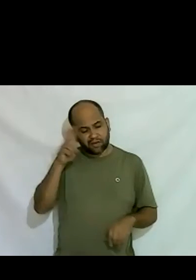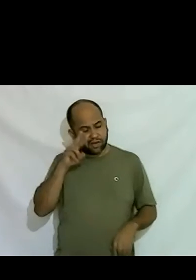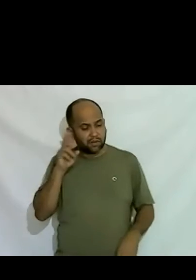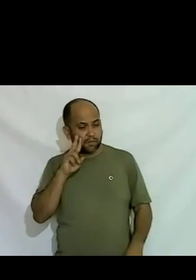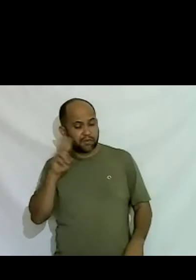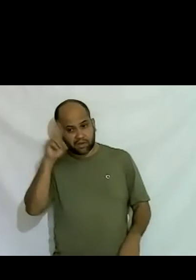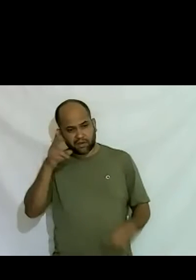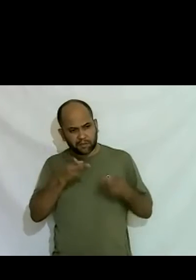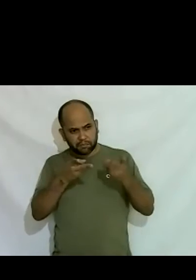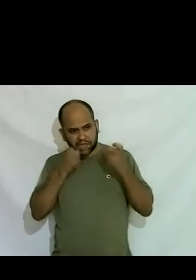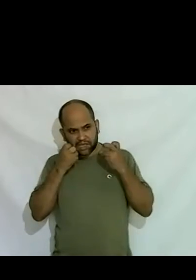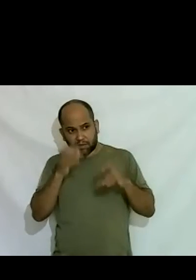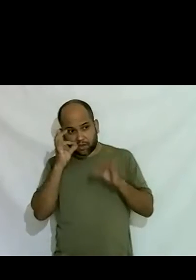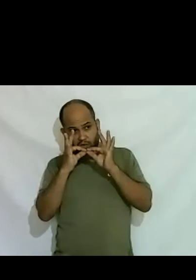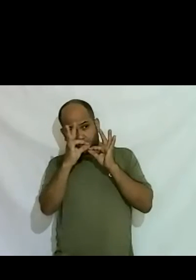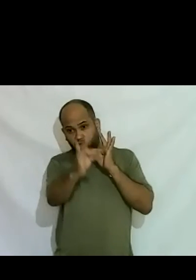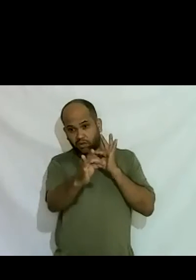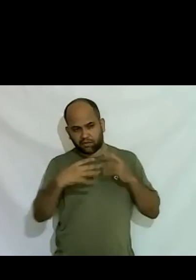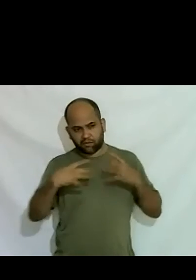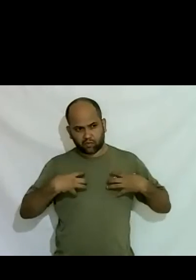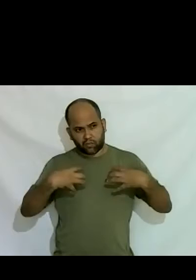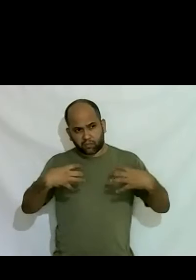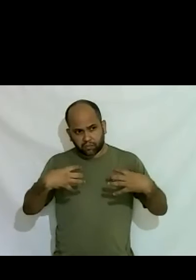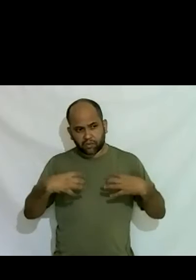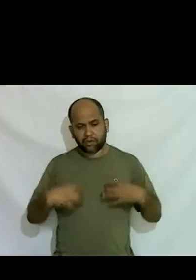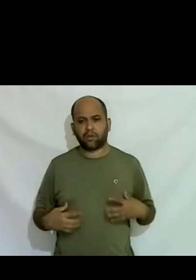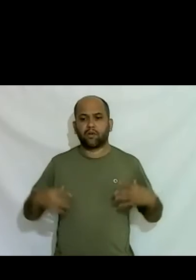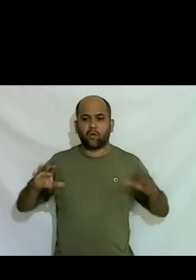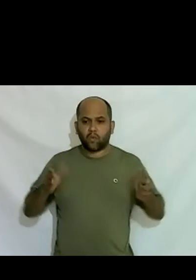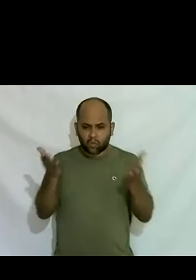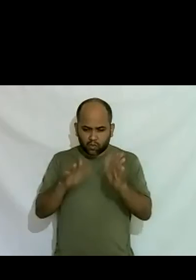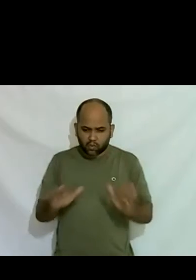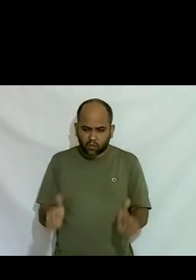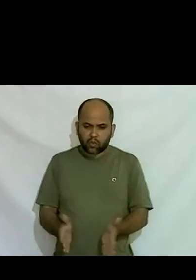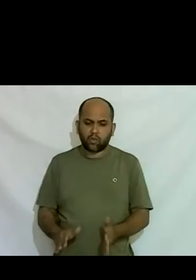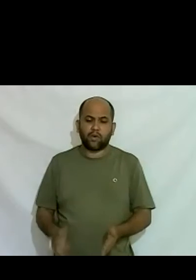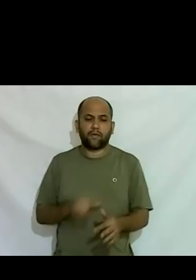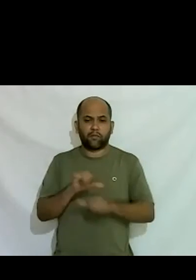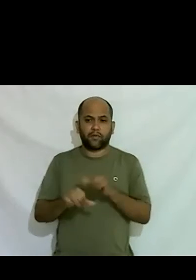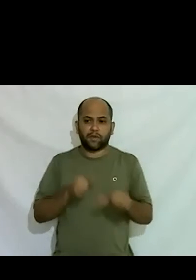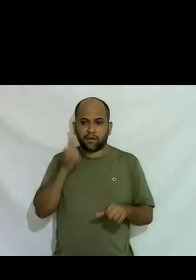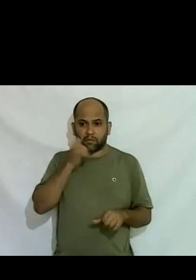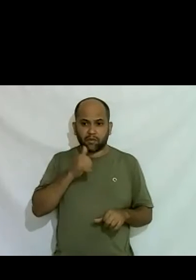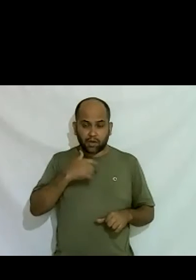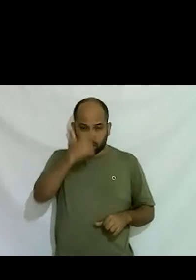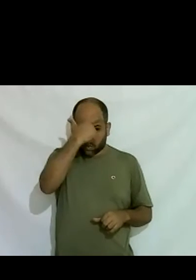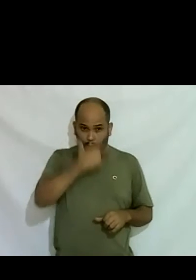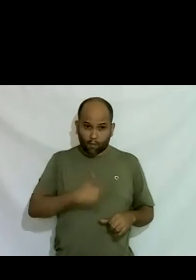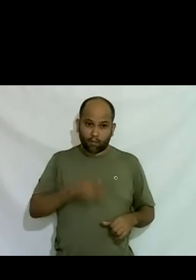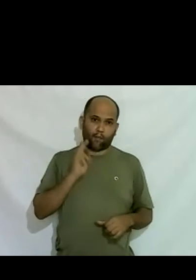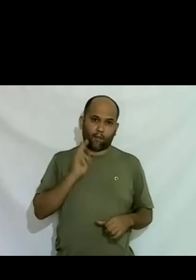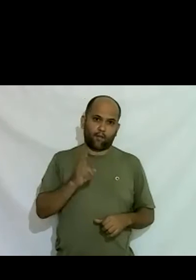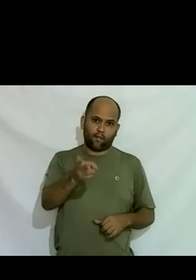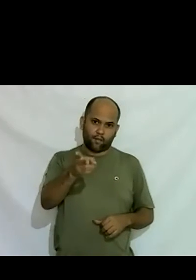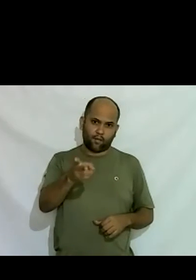de longe eu percebia os seios crescendo ganhando curvas e tal elas virando mulher e o meu corpo tava começando a ir pro